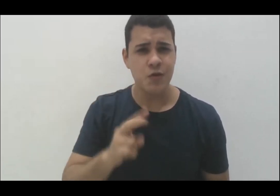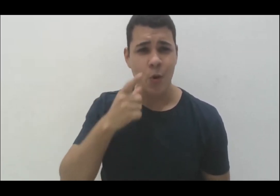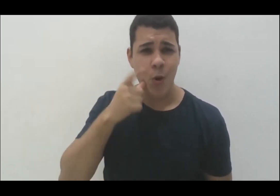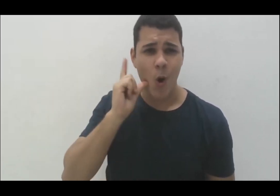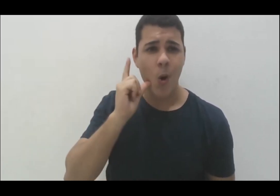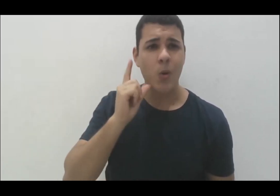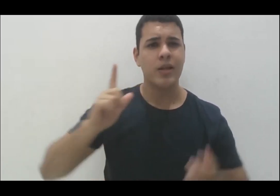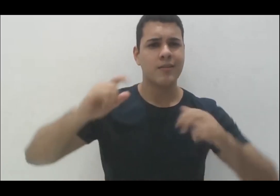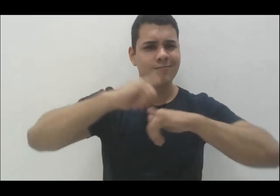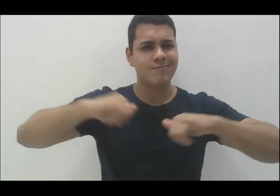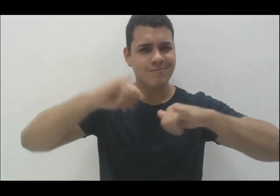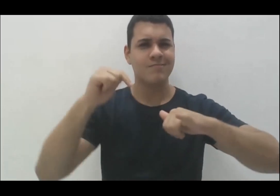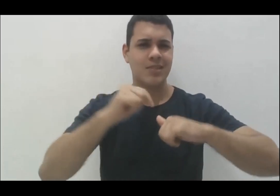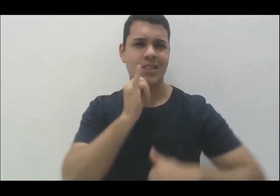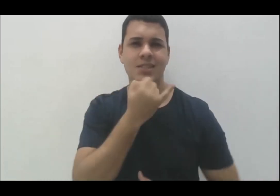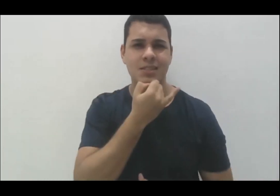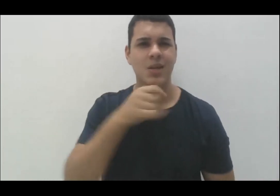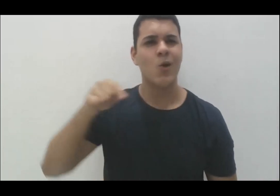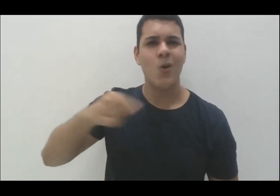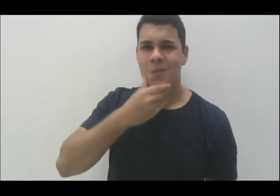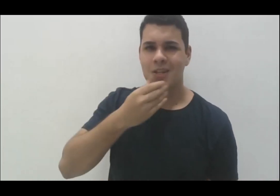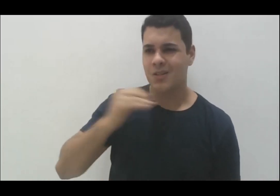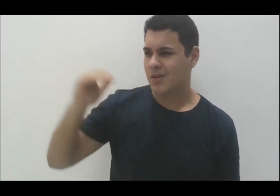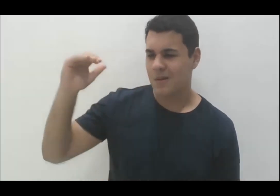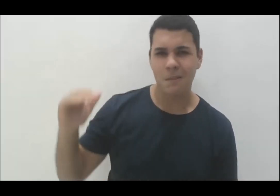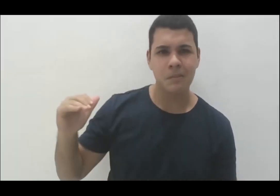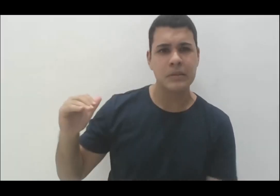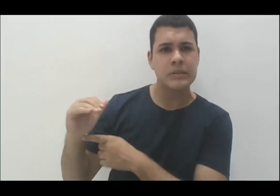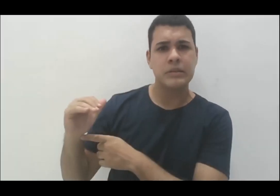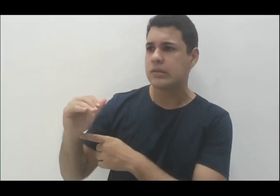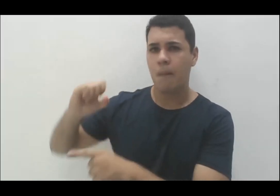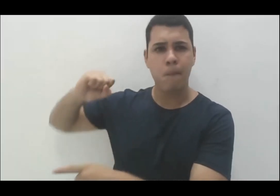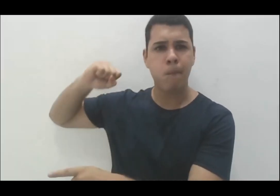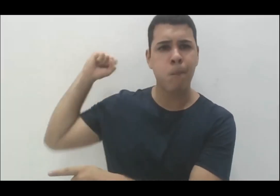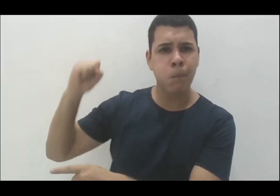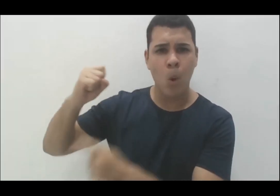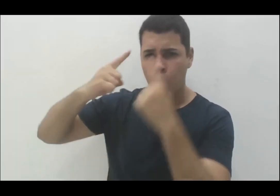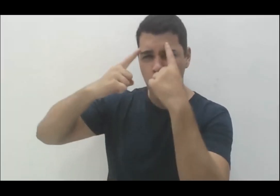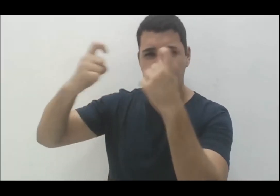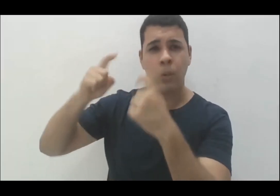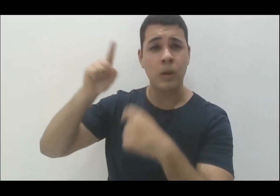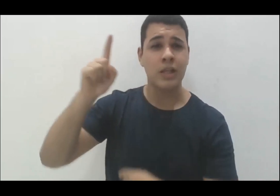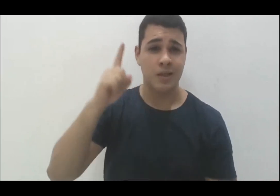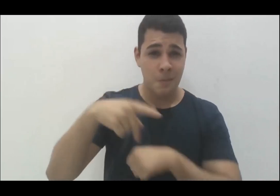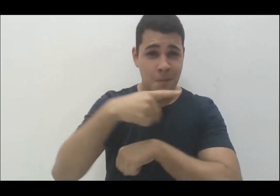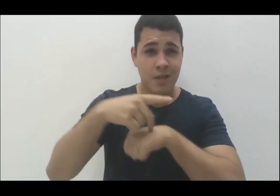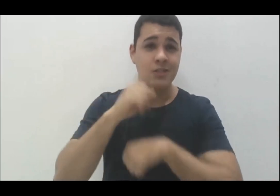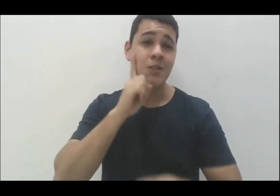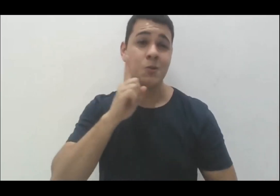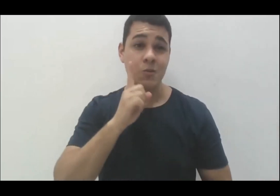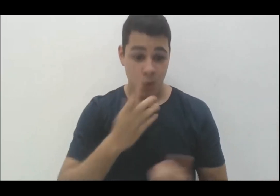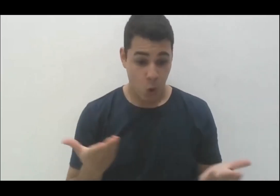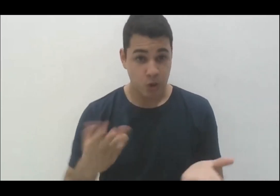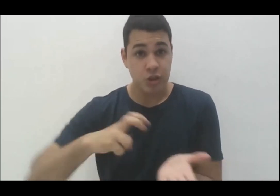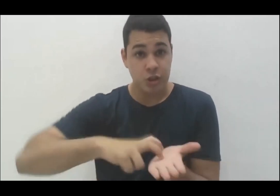notícia do menino com autismo que foi brutalmente assassinado nos Estados Unidos, saiu hoje de manhã na